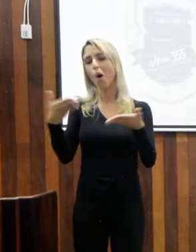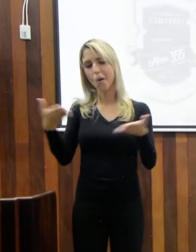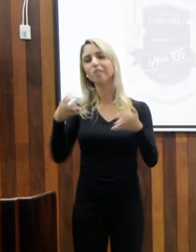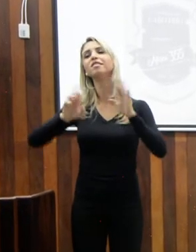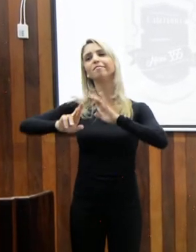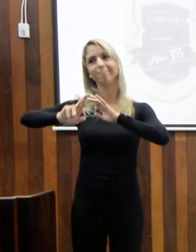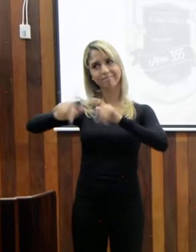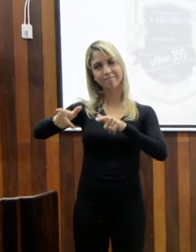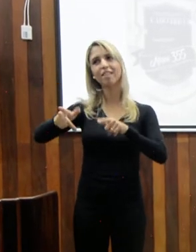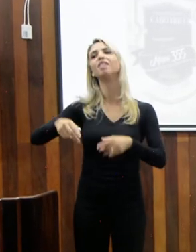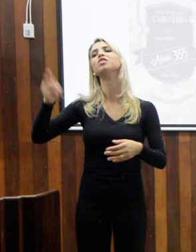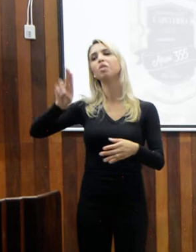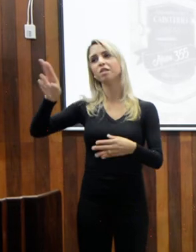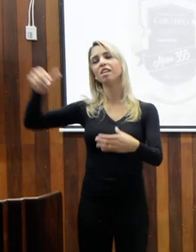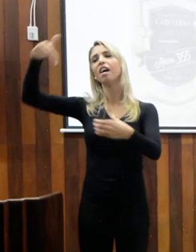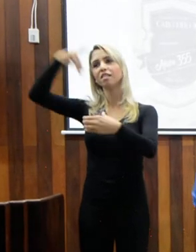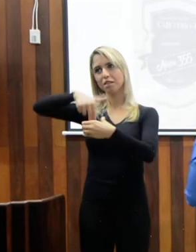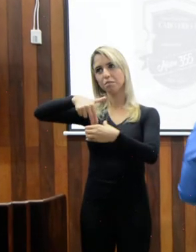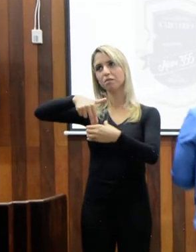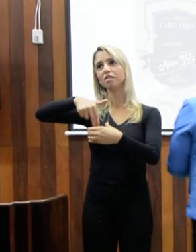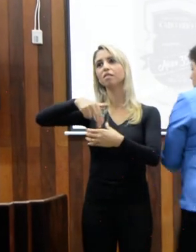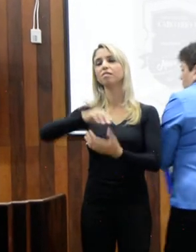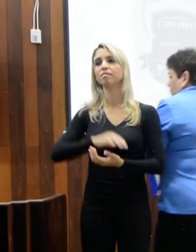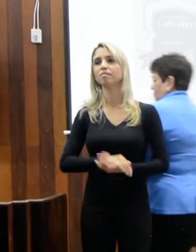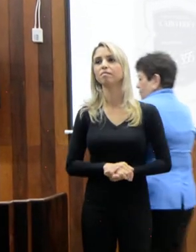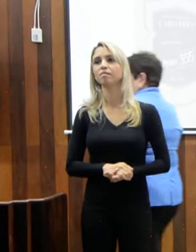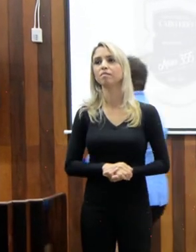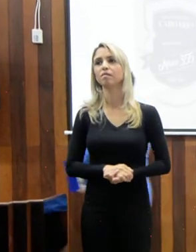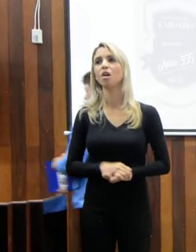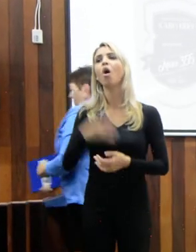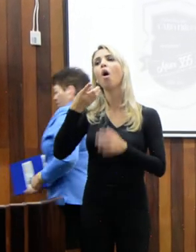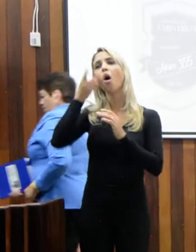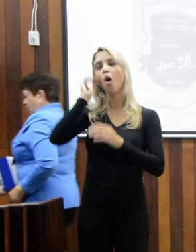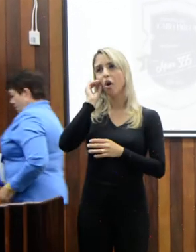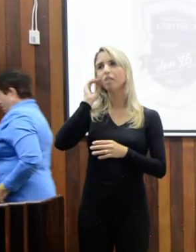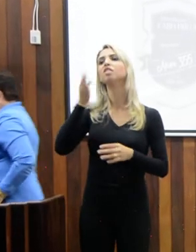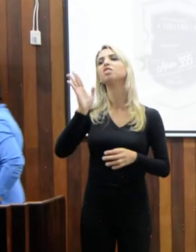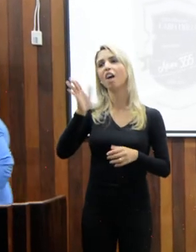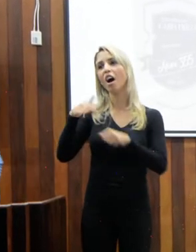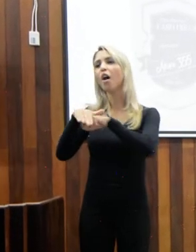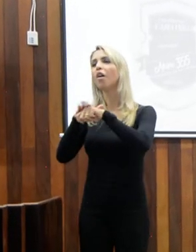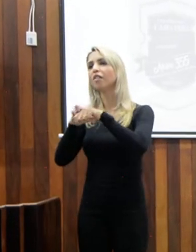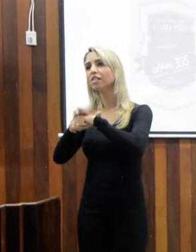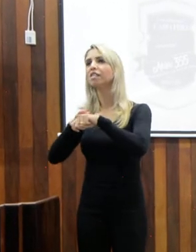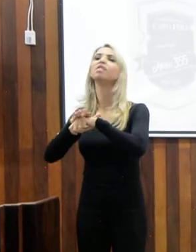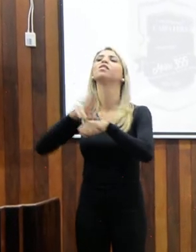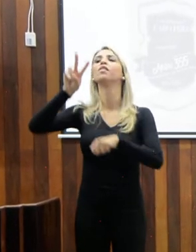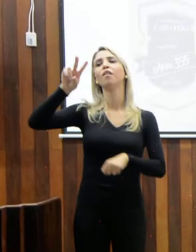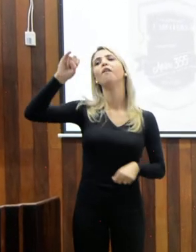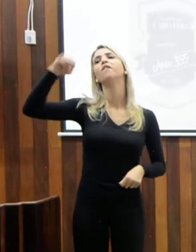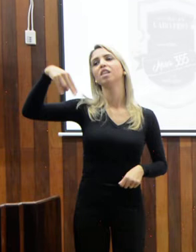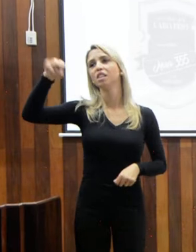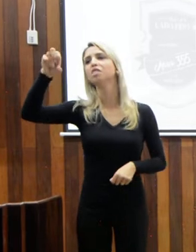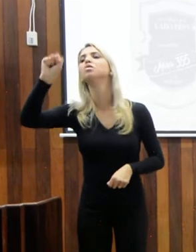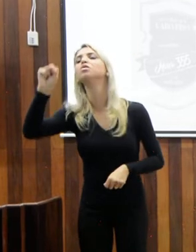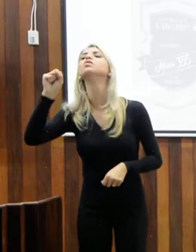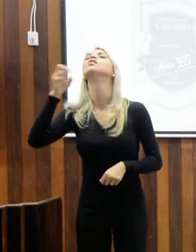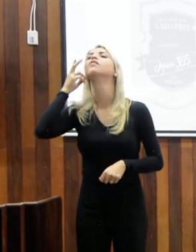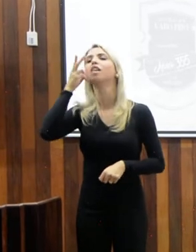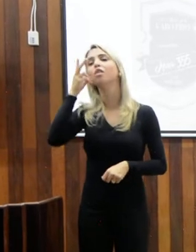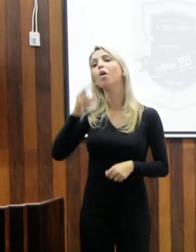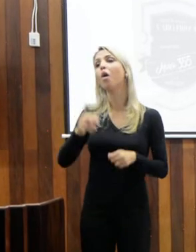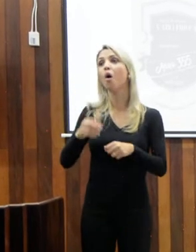diferente estar nesta tribuna. Ontem, conversando com o Vinícius, já era quase uma hora da manhã,